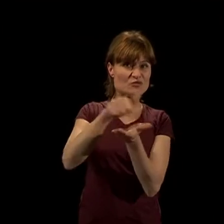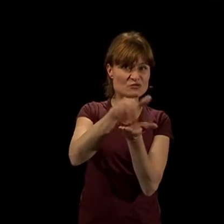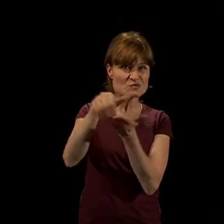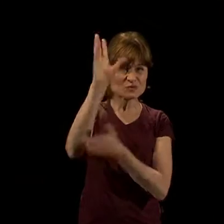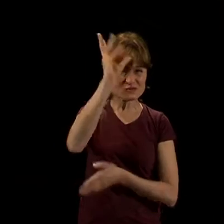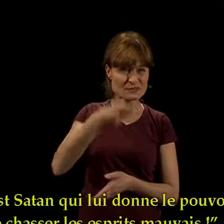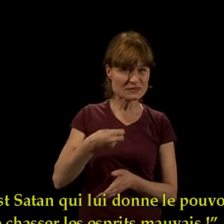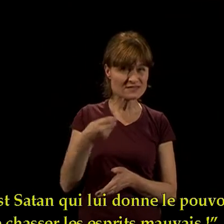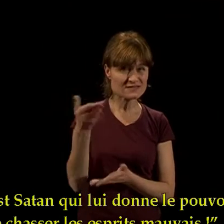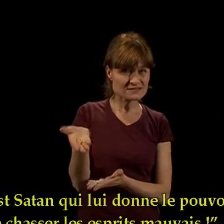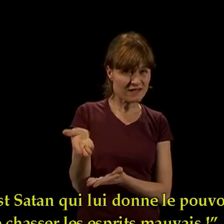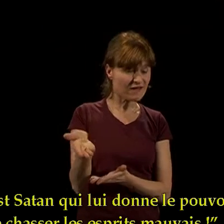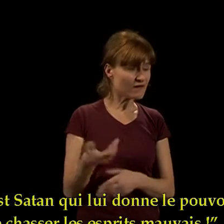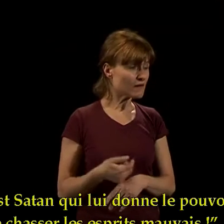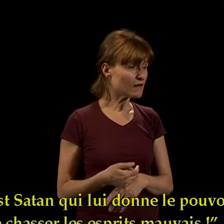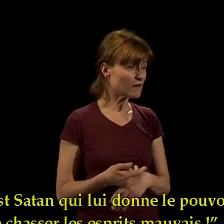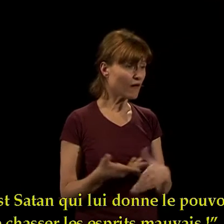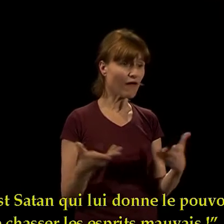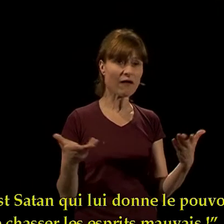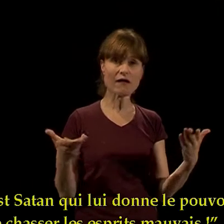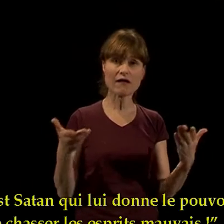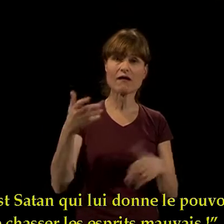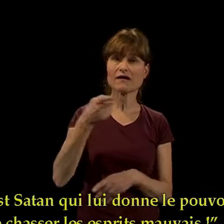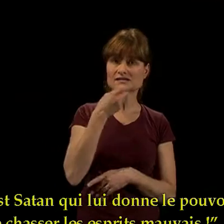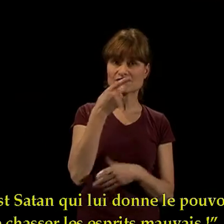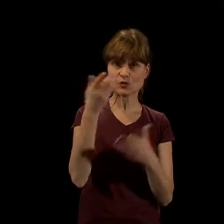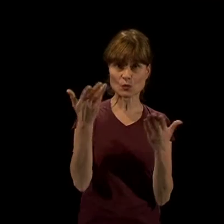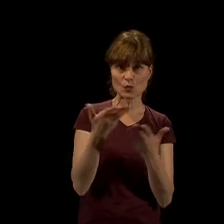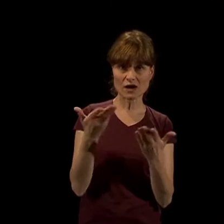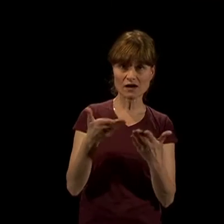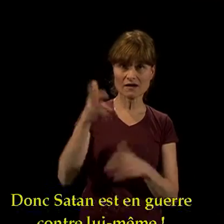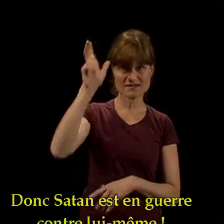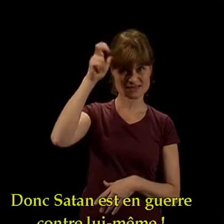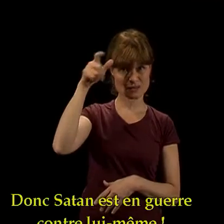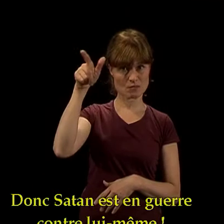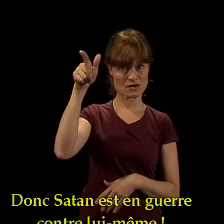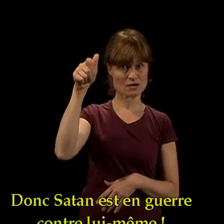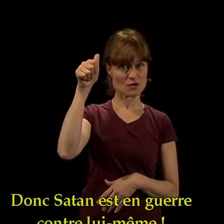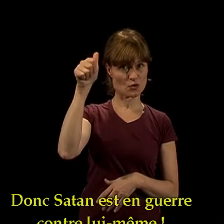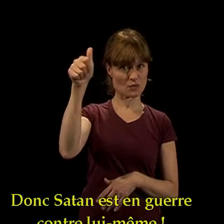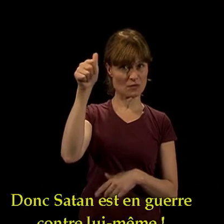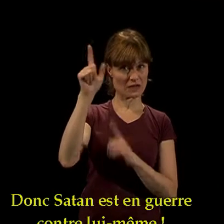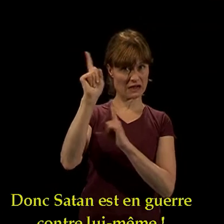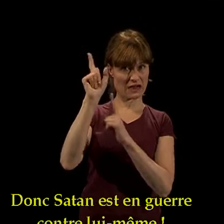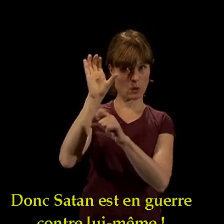qui lui donne le pouvoir de chasser les esprits mauvais. Donc, Satan est en guerre contre lui-même.